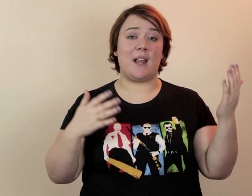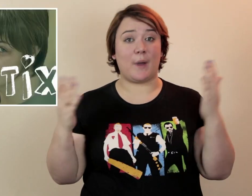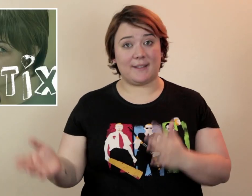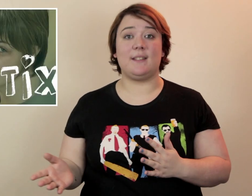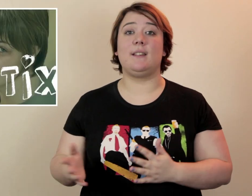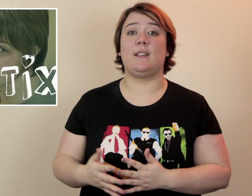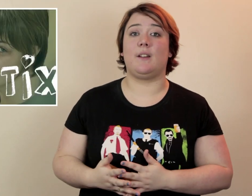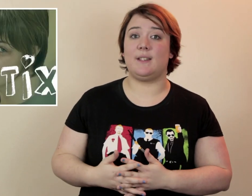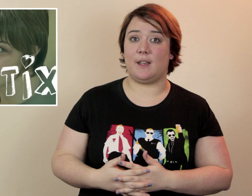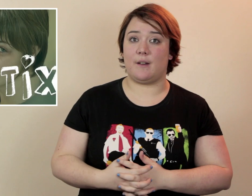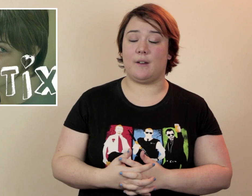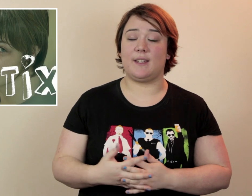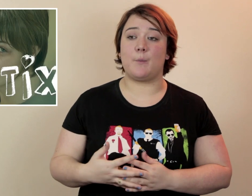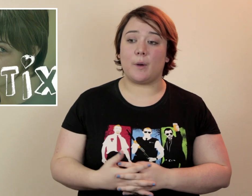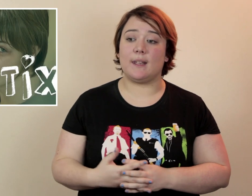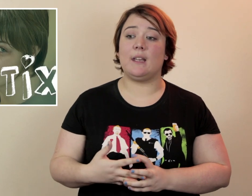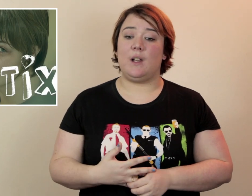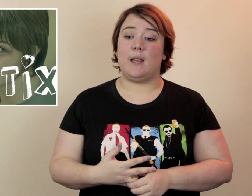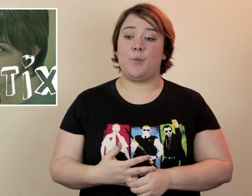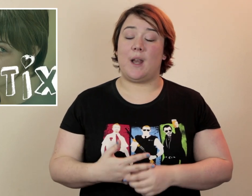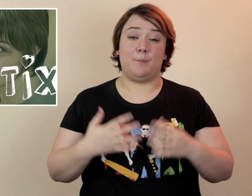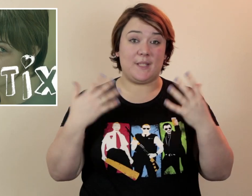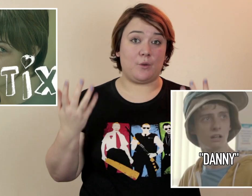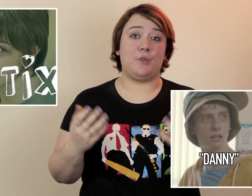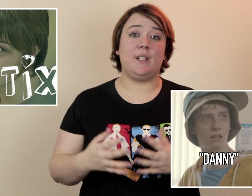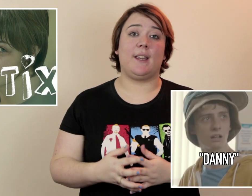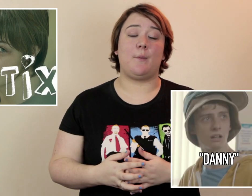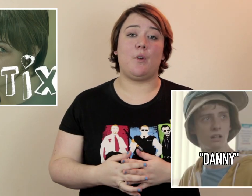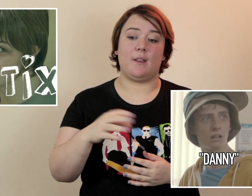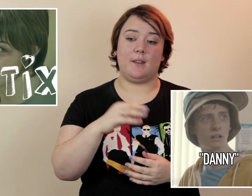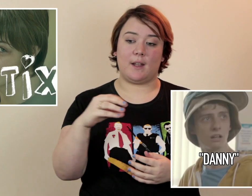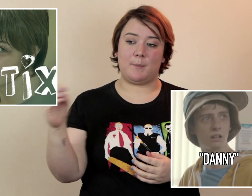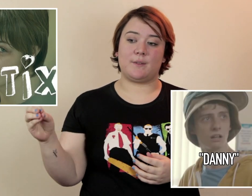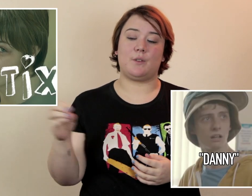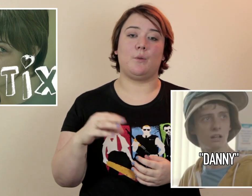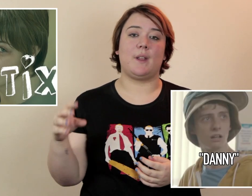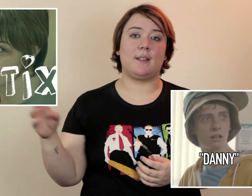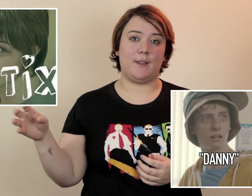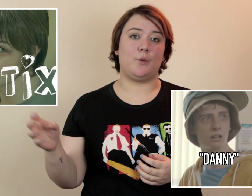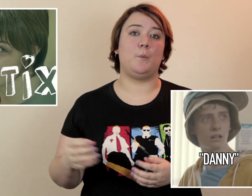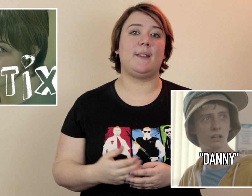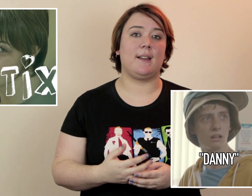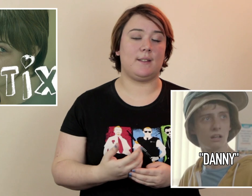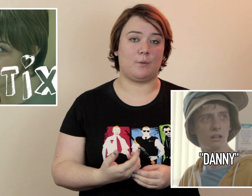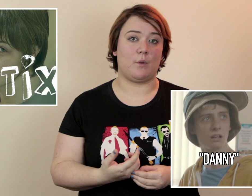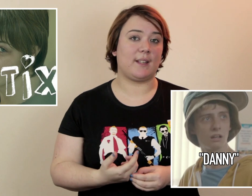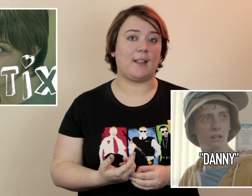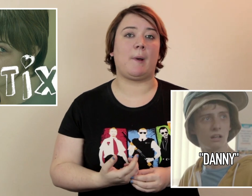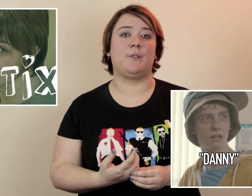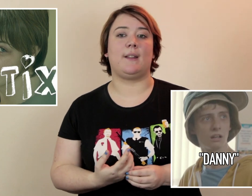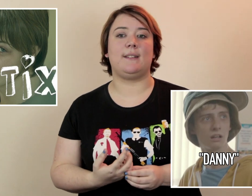l'anorexie Qui est abordé Les problèmes psychologiques également Il y les personnages secondaires Qui viennent de l'hôpital Qui sont très très présents dans la